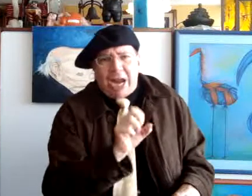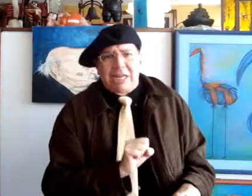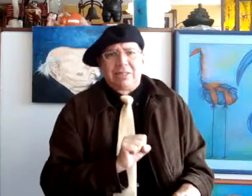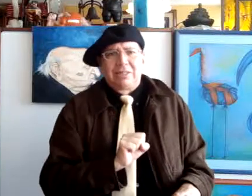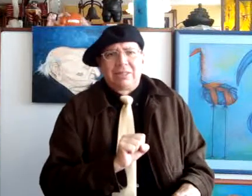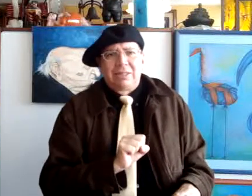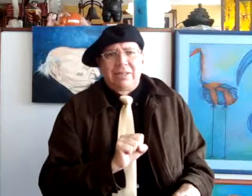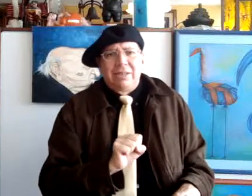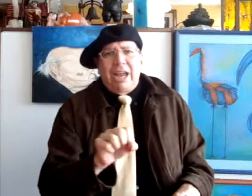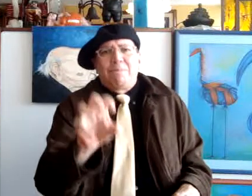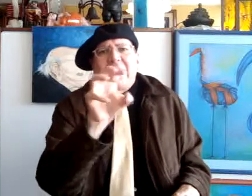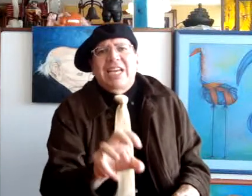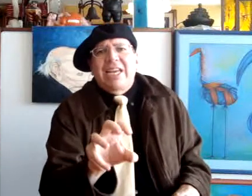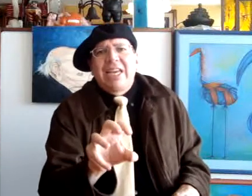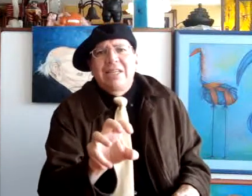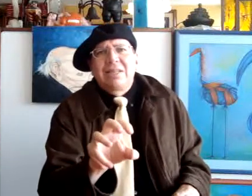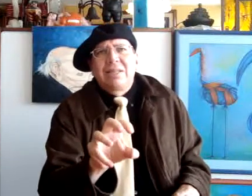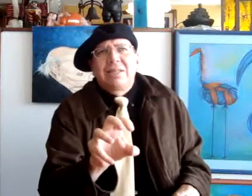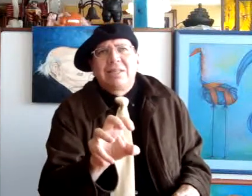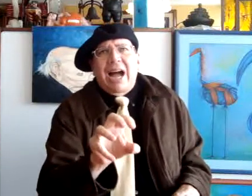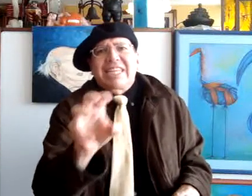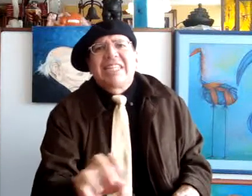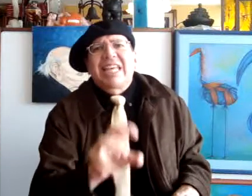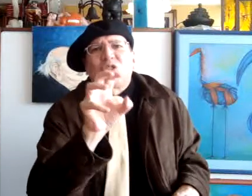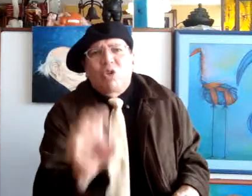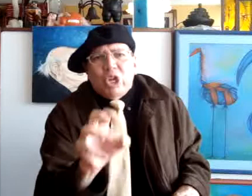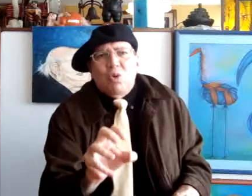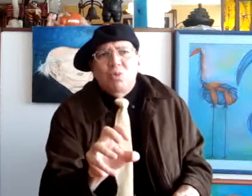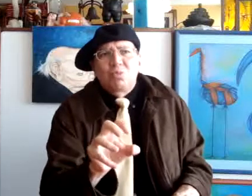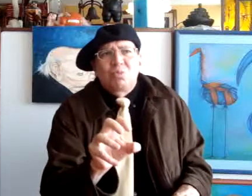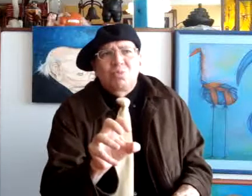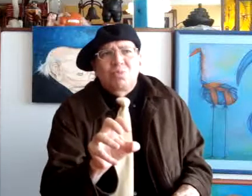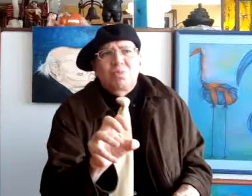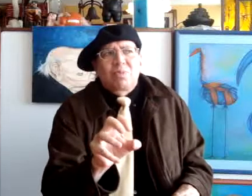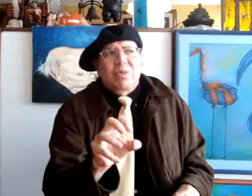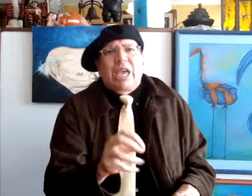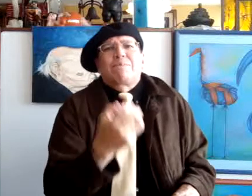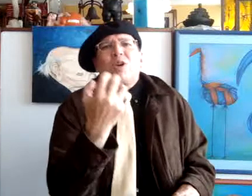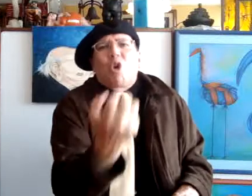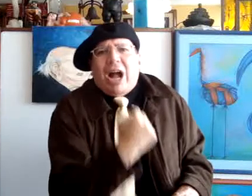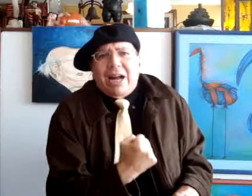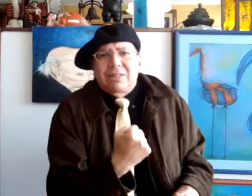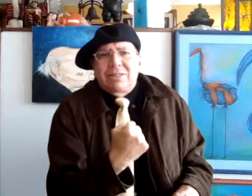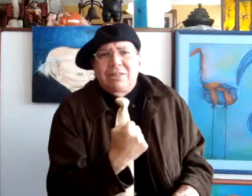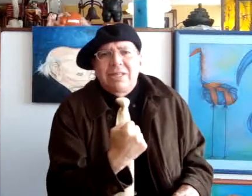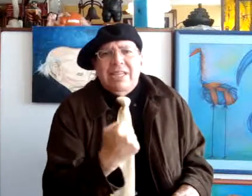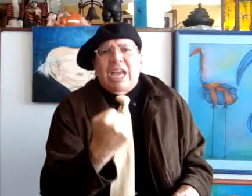El paisaje arquitectónico que provoca, que